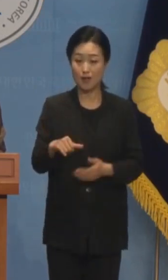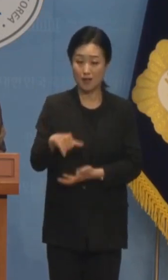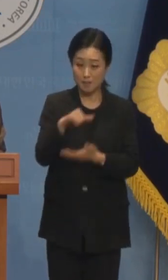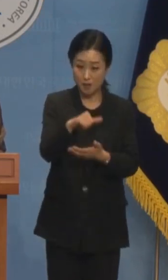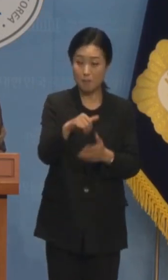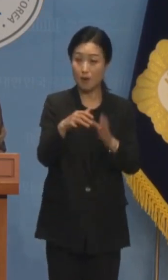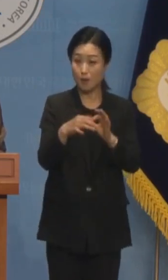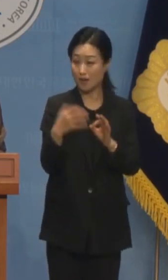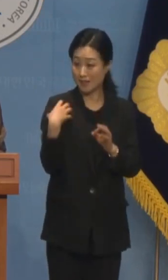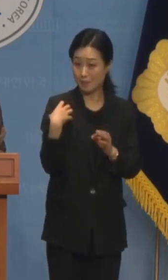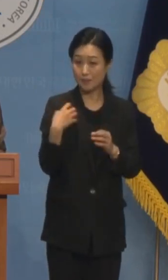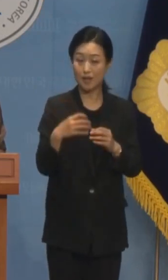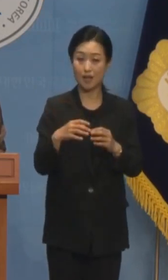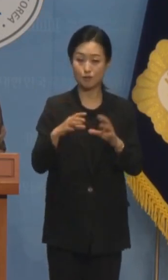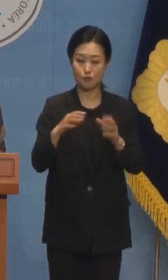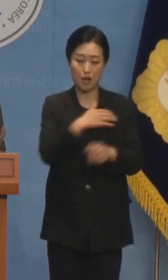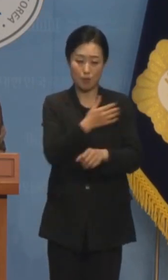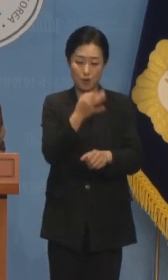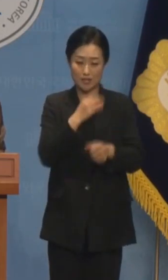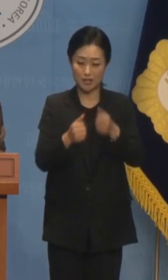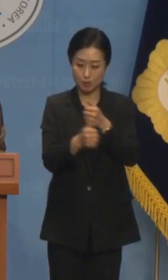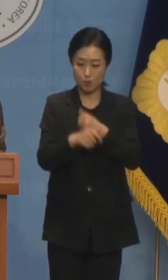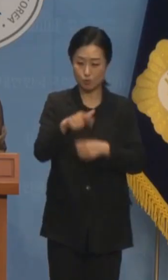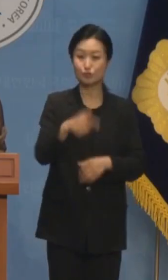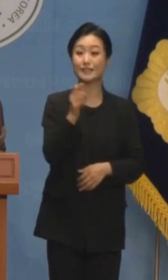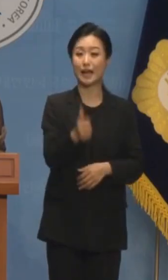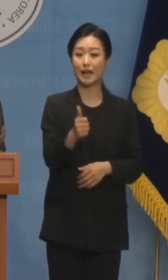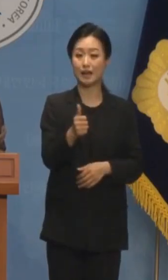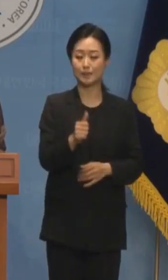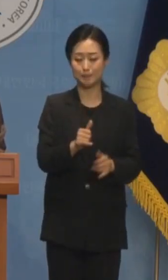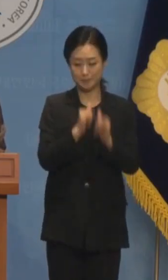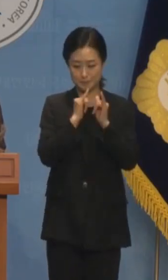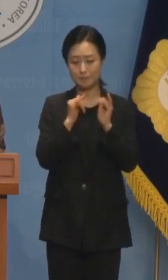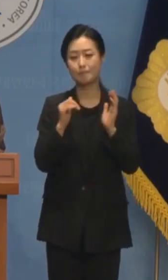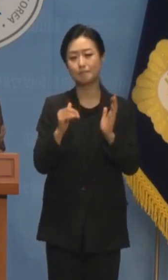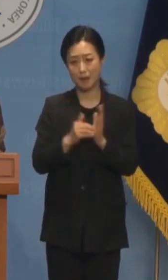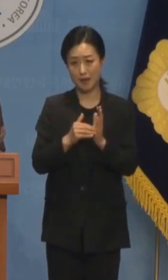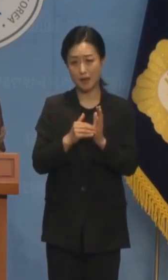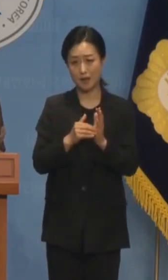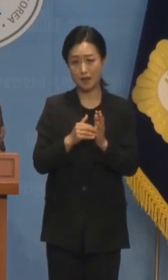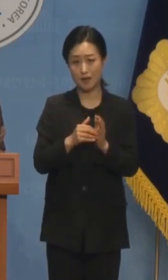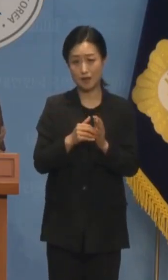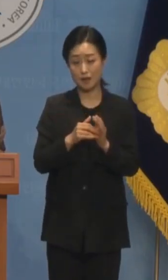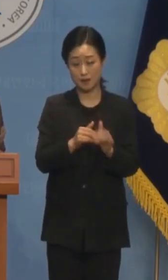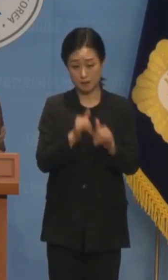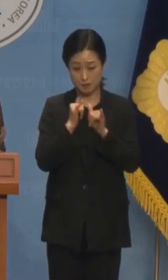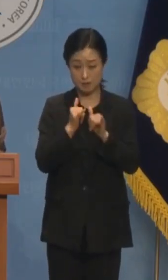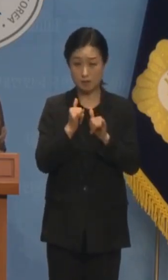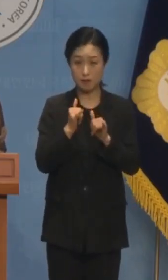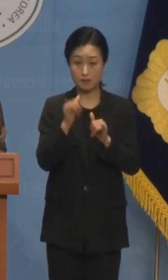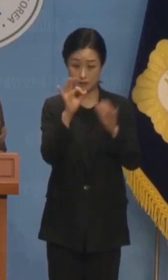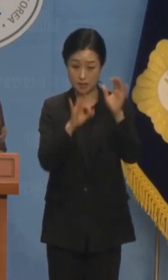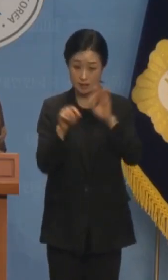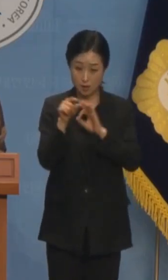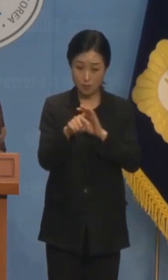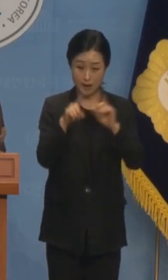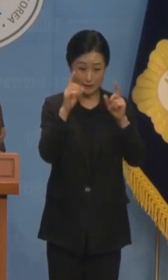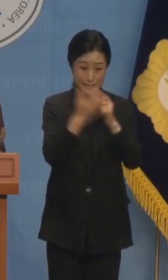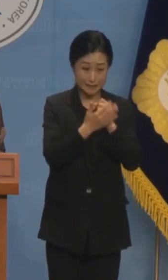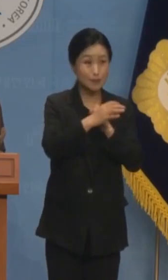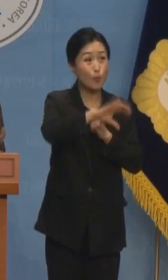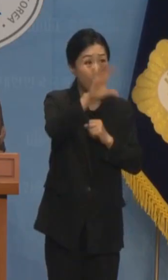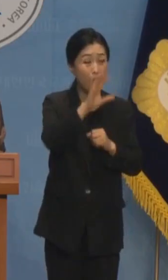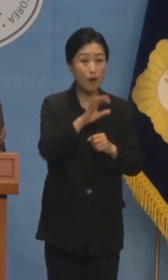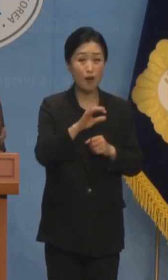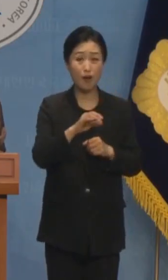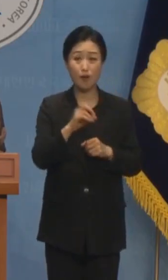담당하던 권익위 국장이 스스로 세상을 떠났습니다 죽음의 현장마저 찾아가 희한한 사진들을 올리더니